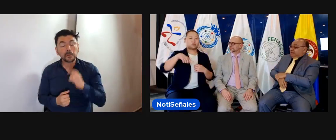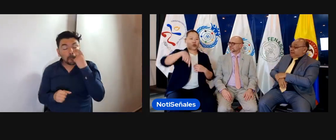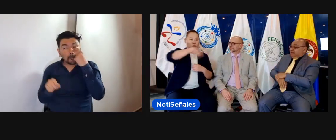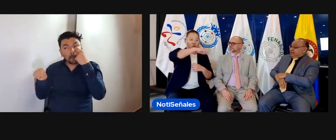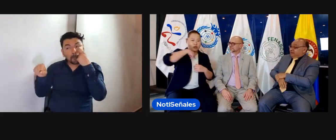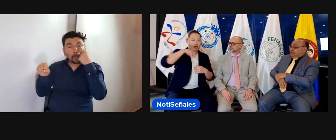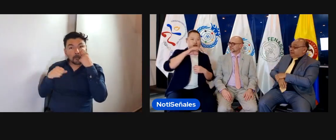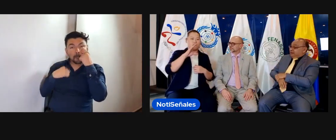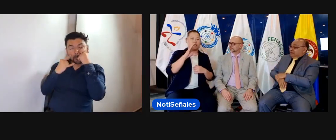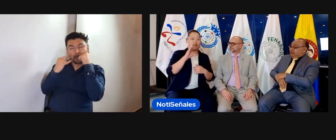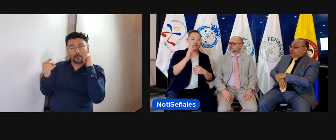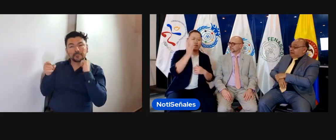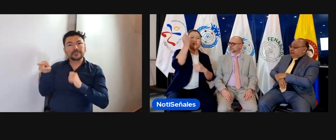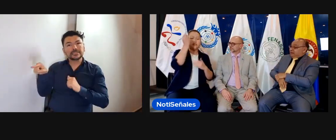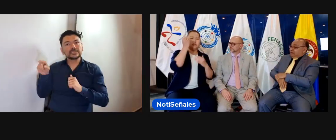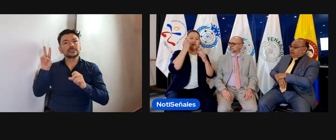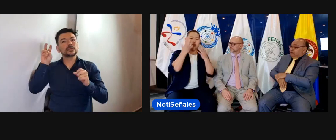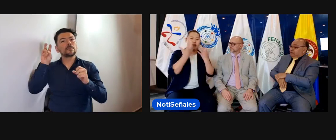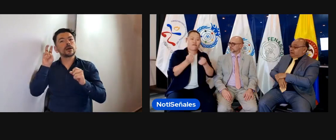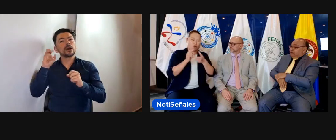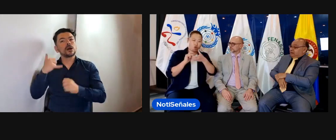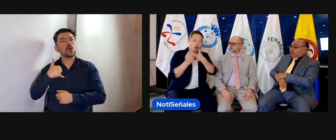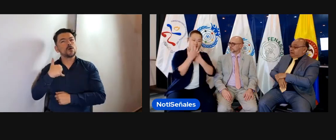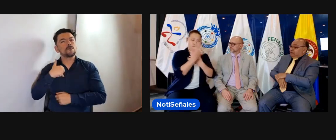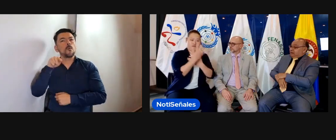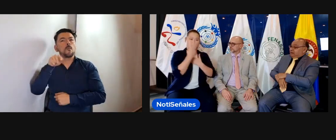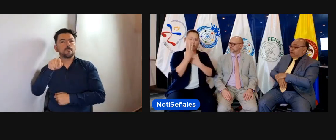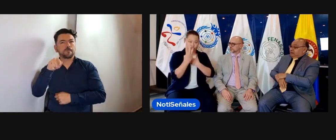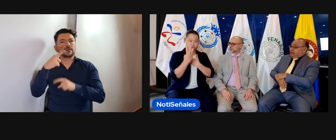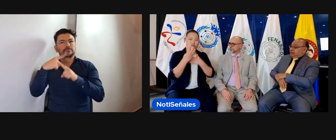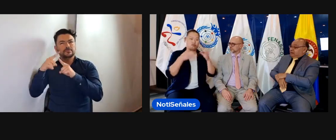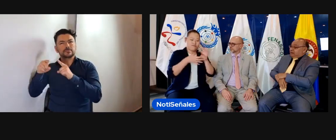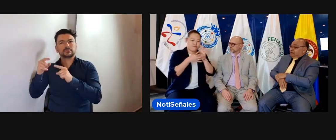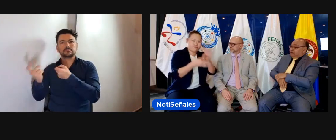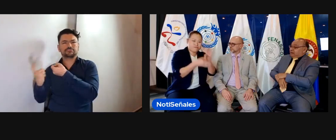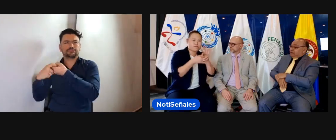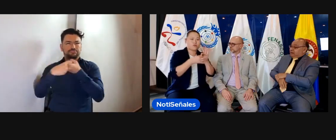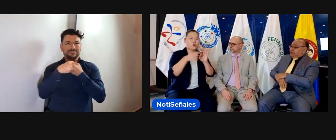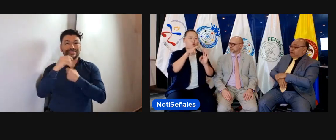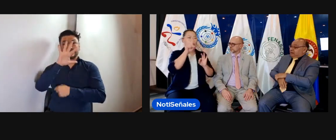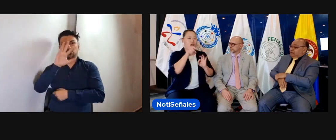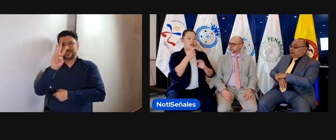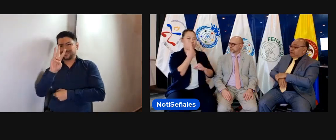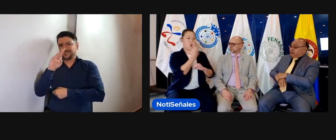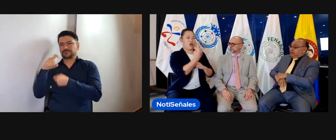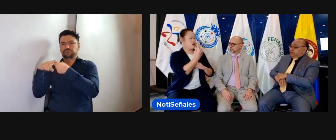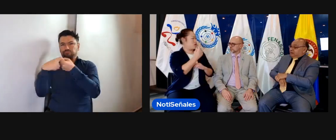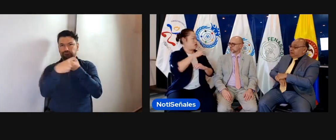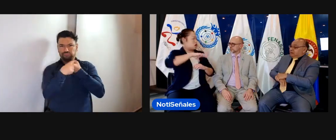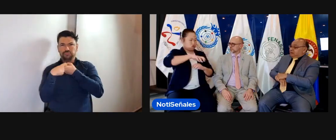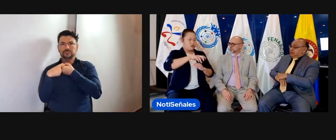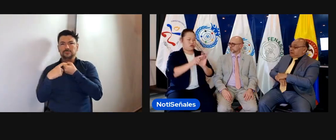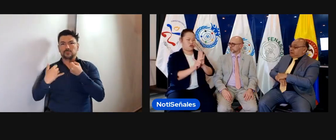de la sección de jóvenes de la WFD? Claro, es una muy buena pregunta, porque es que son 53